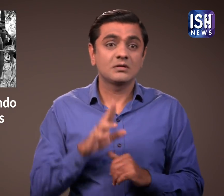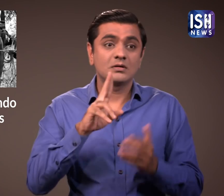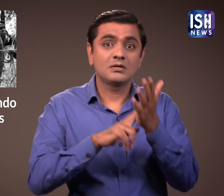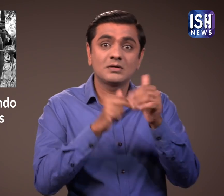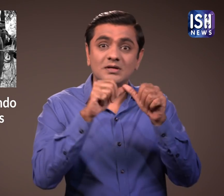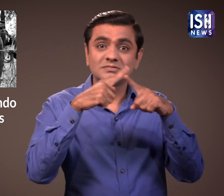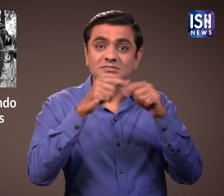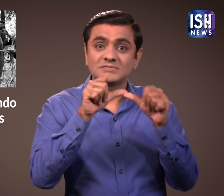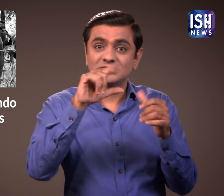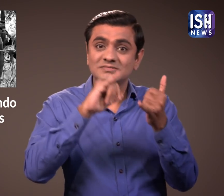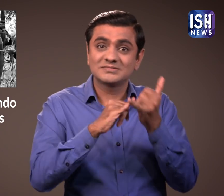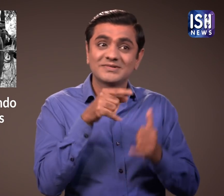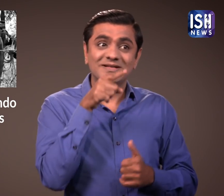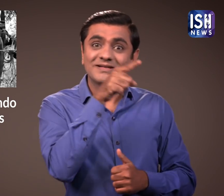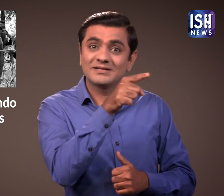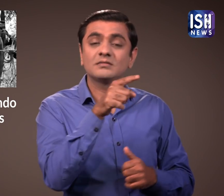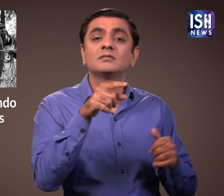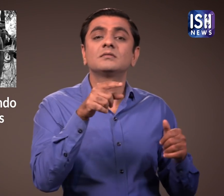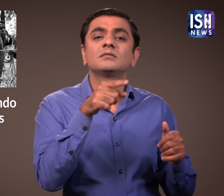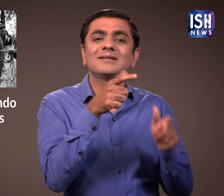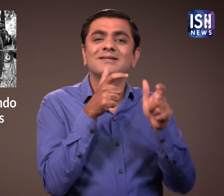मुद्भेड में 12 नक्सलि भी मारे गए